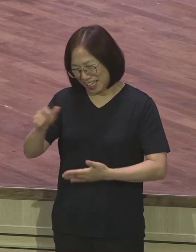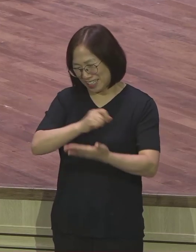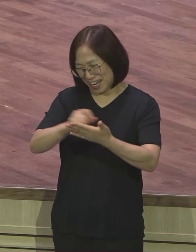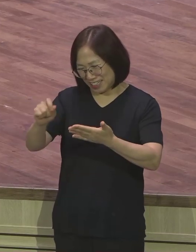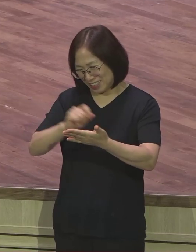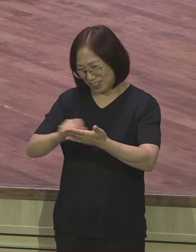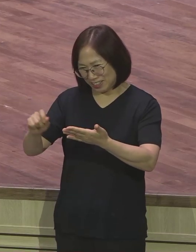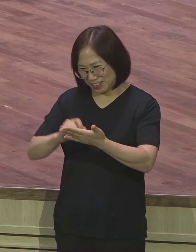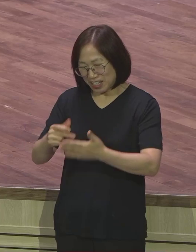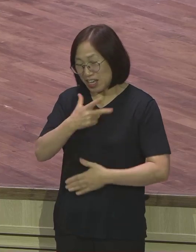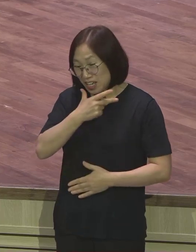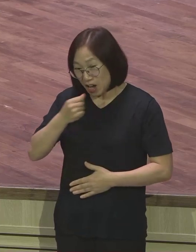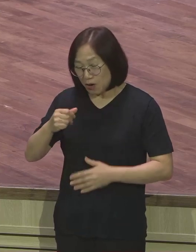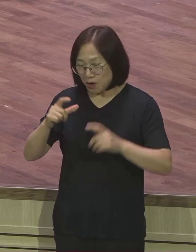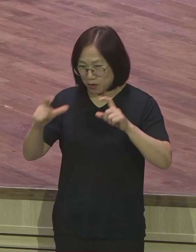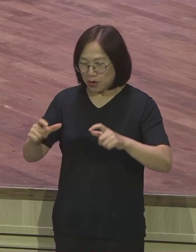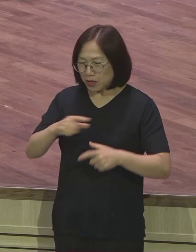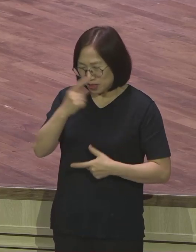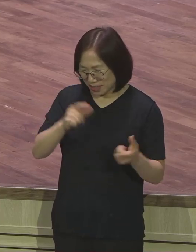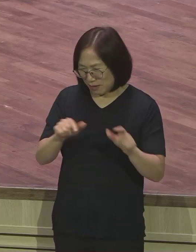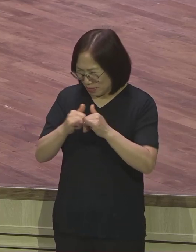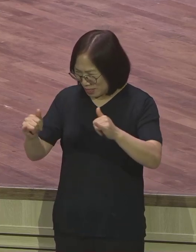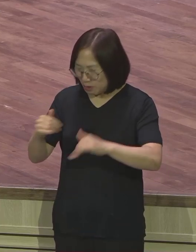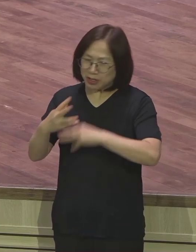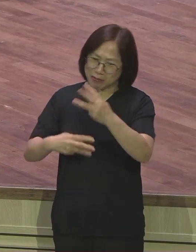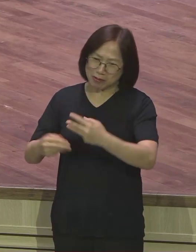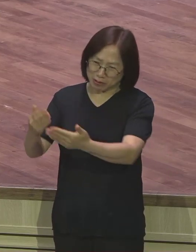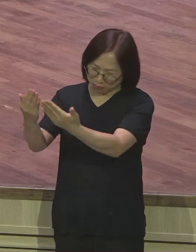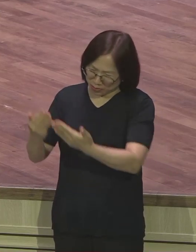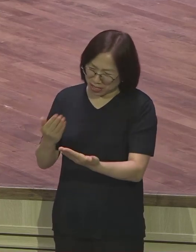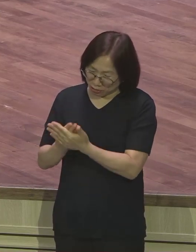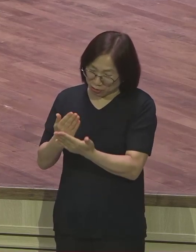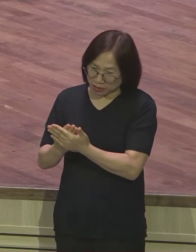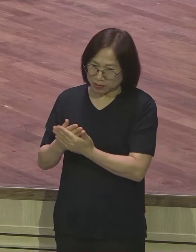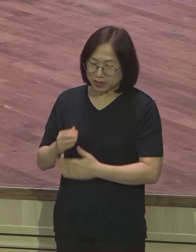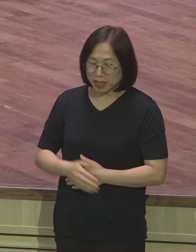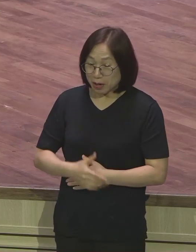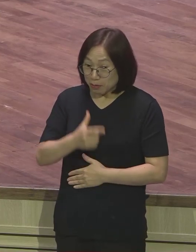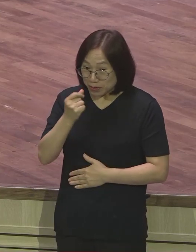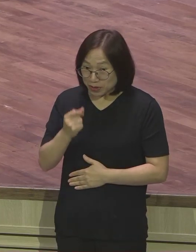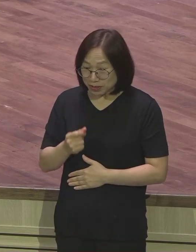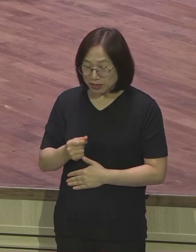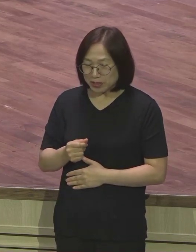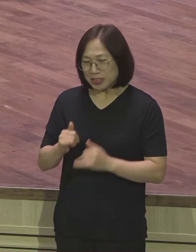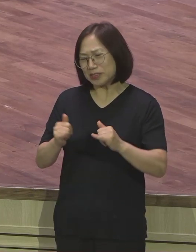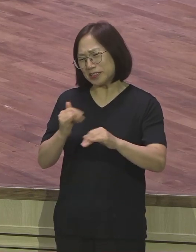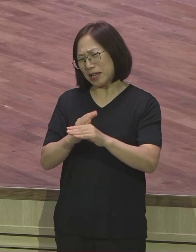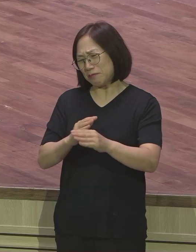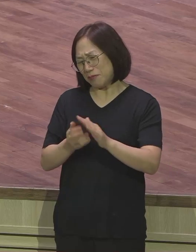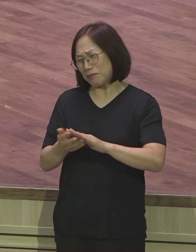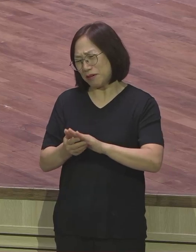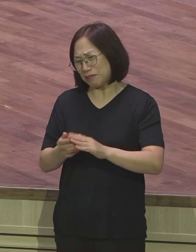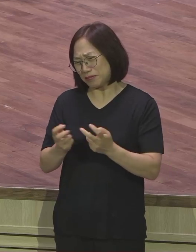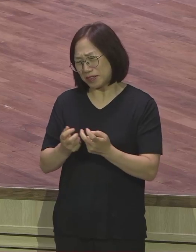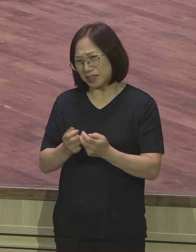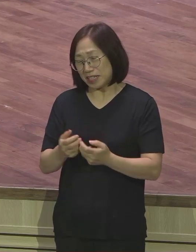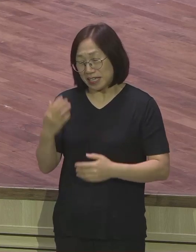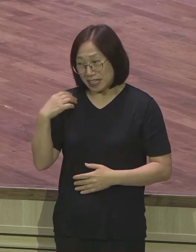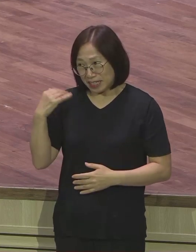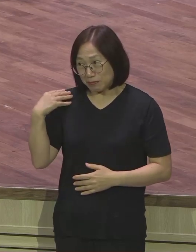영어권 다민족 랩몬트 보내달라고 그걸로 좀 부족하다 싶어서 제가 인본줄을 써가지고요. 그 담당자에게 따로 또